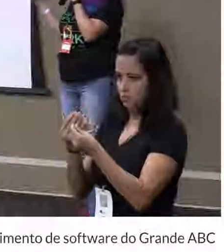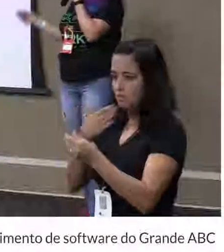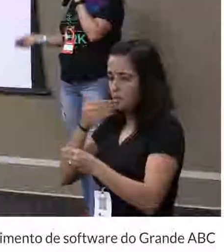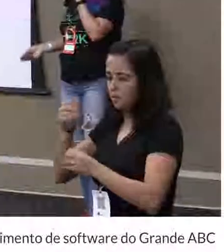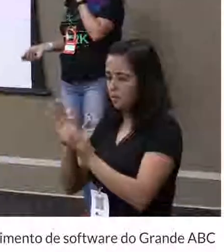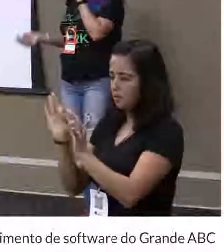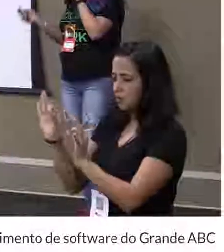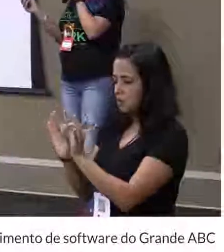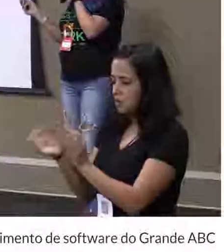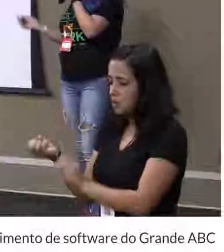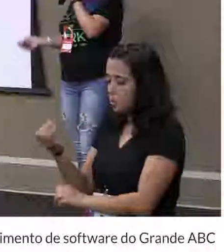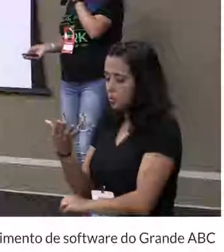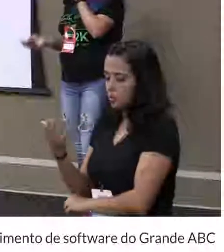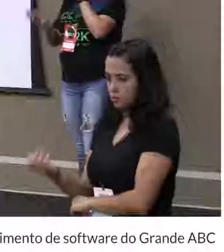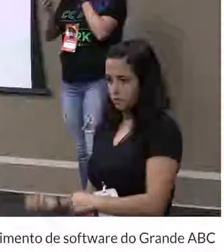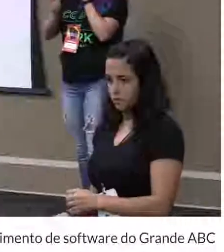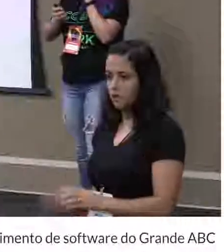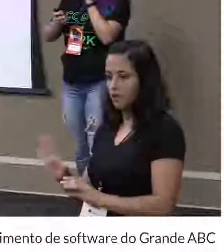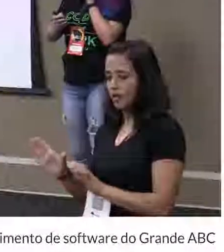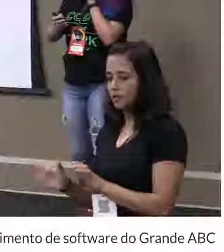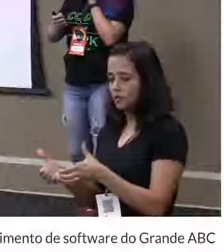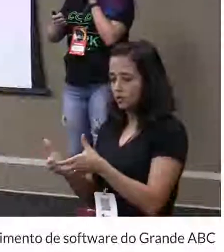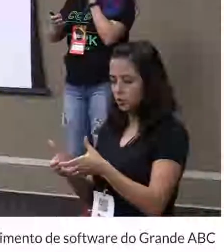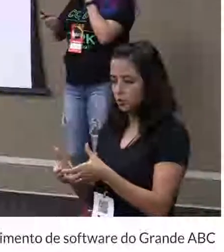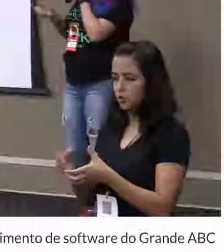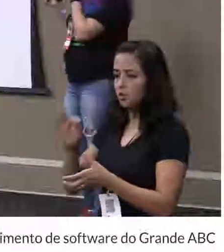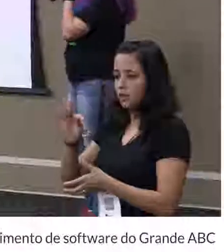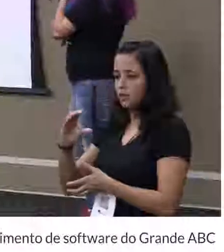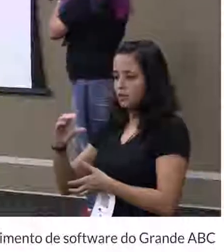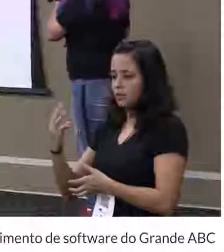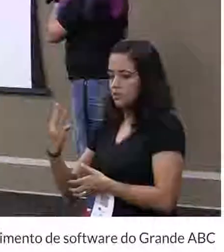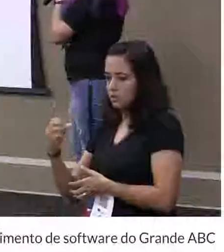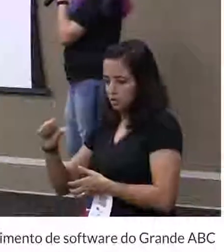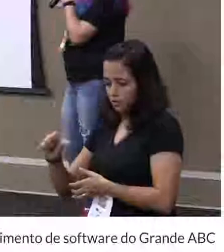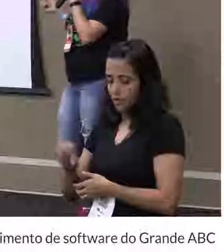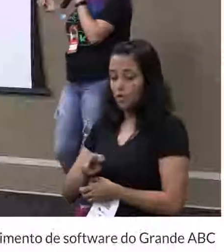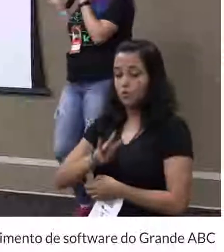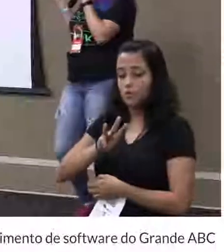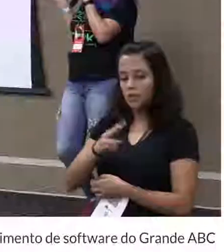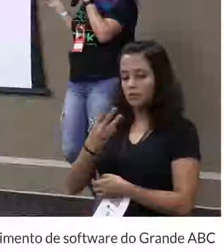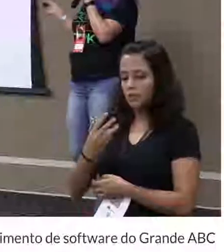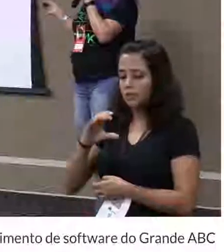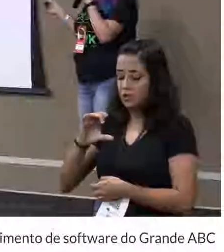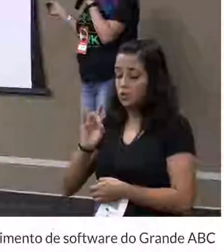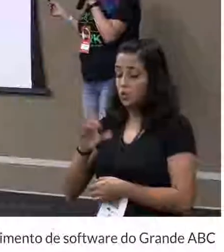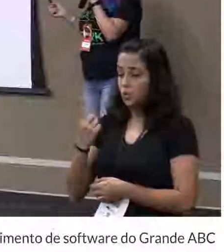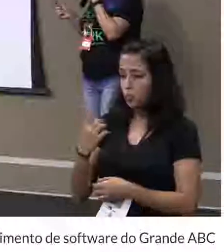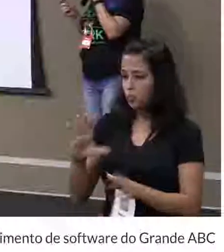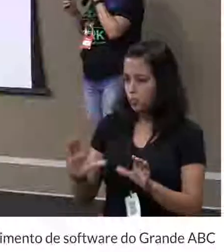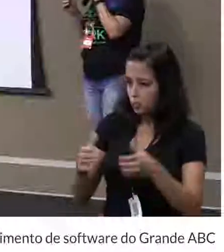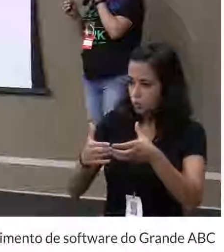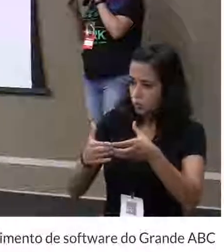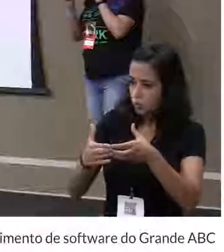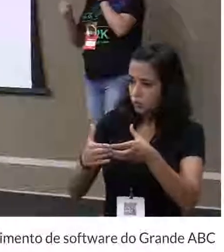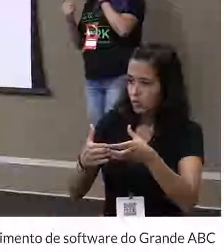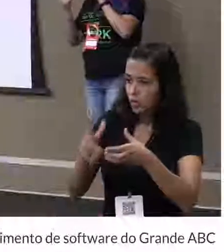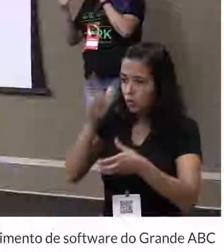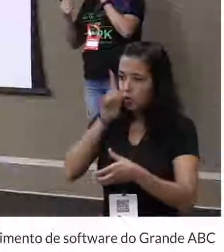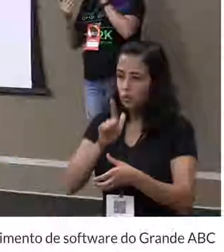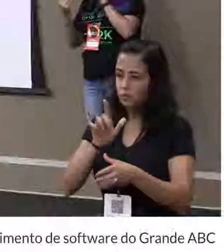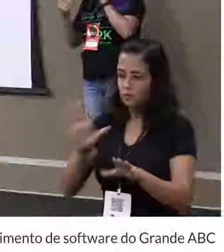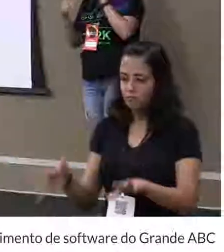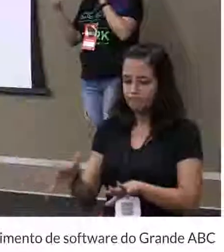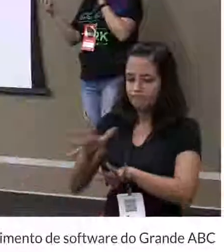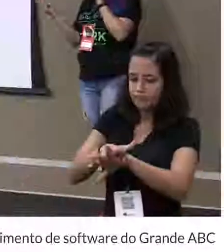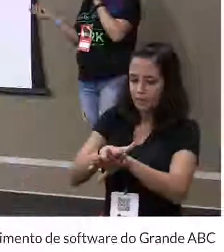o que eles vão fazer de novo. É a equipe do TC39. No W3C, eles têm só uma equipe para conseguir fazer essa